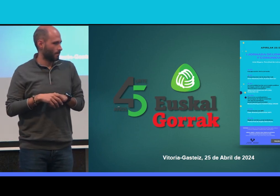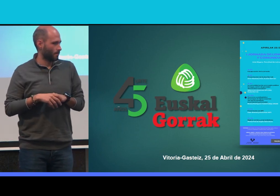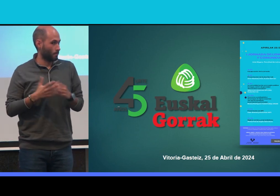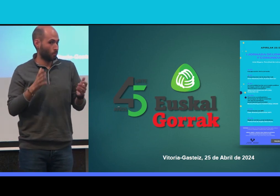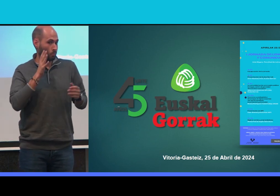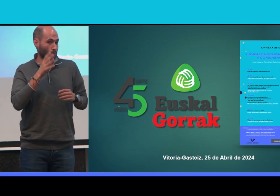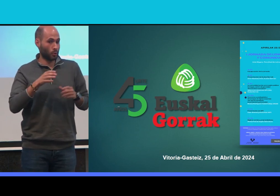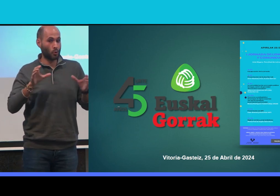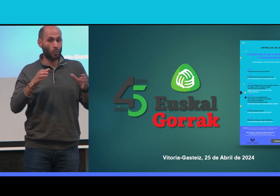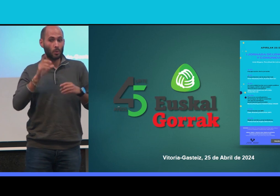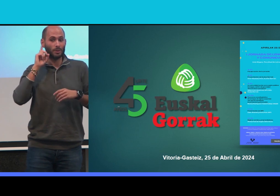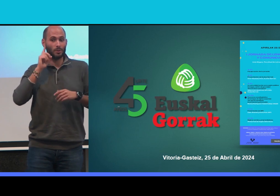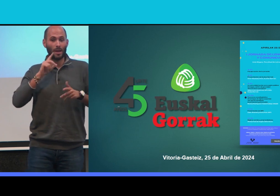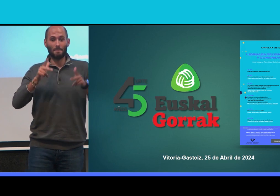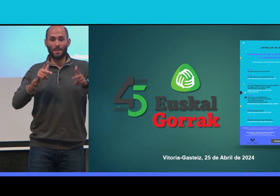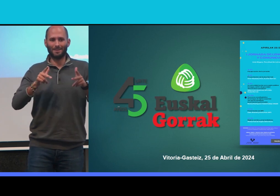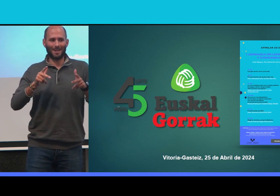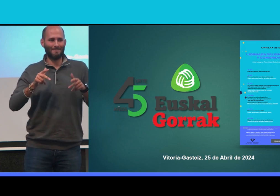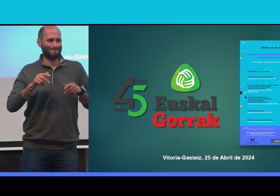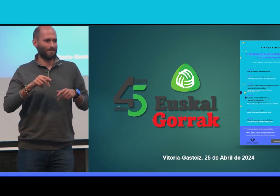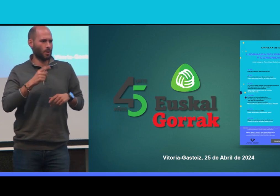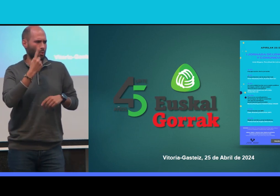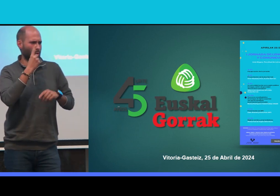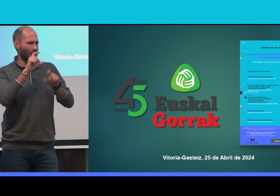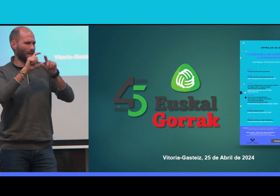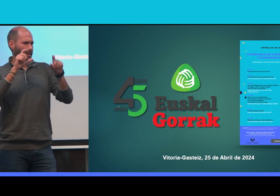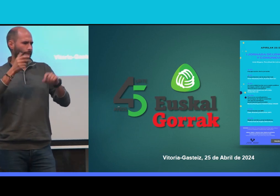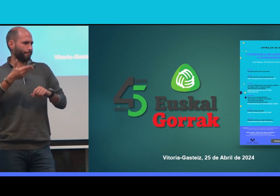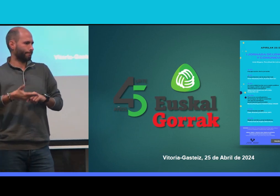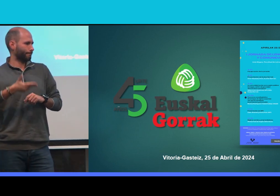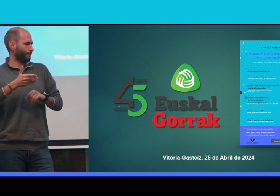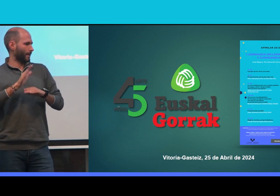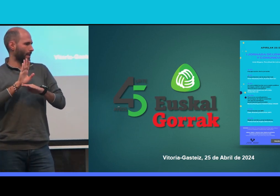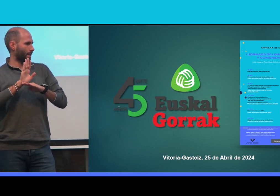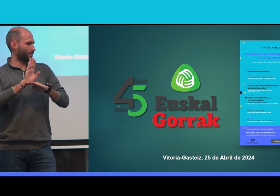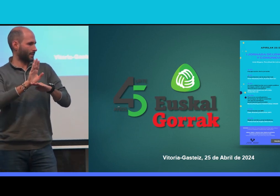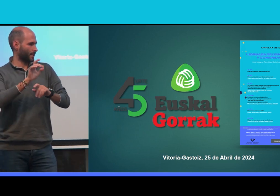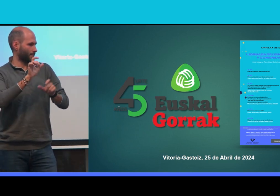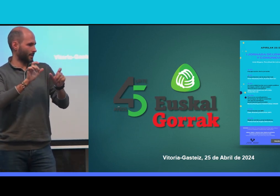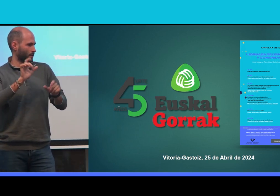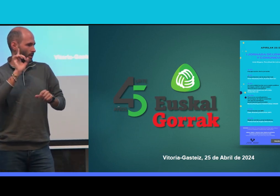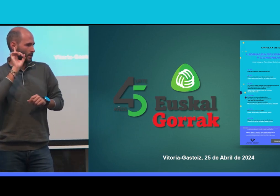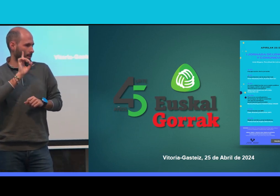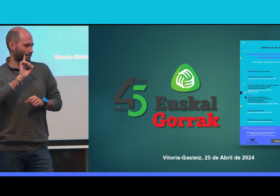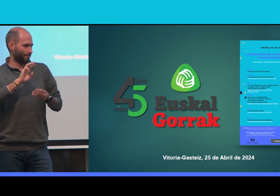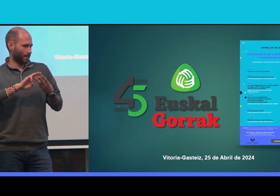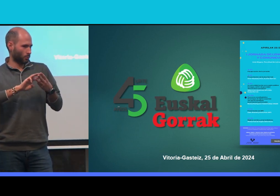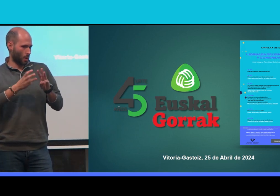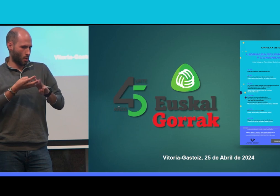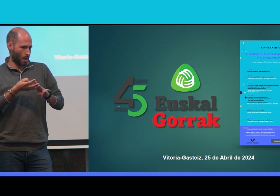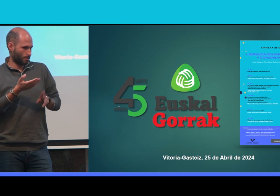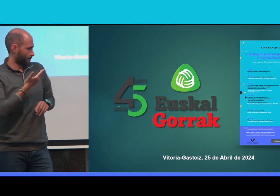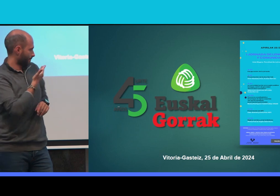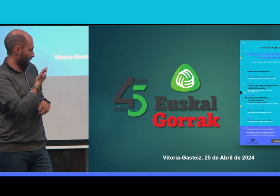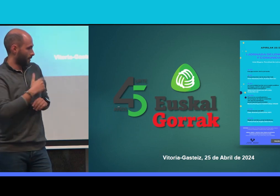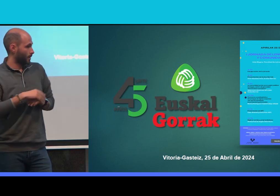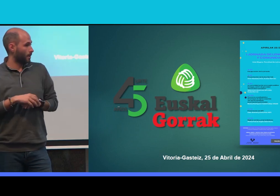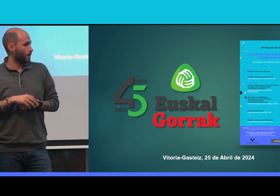comunidad sorda. Entonces, bueno, por eso, la comunidad sorda de Euskadi, bueno, como entidad